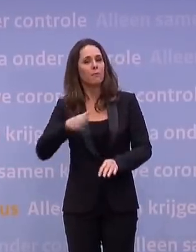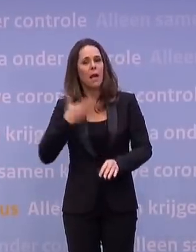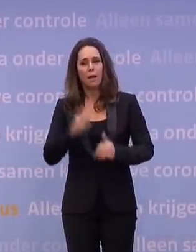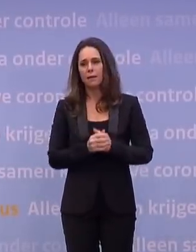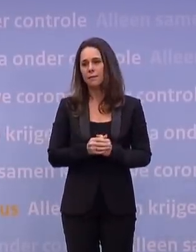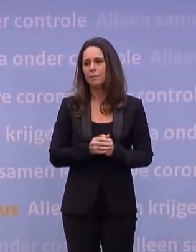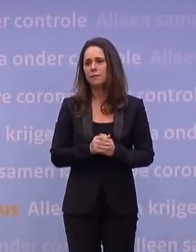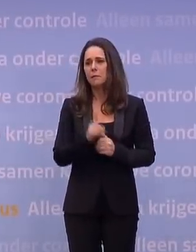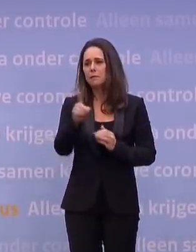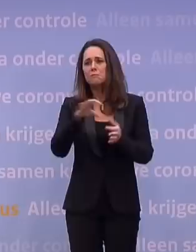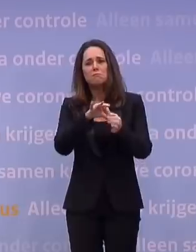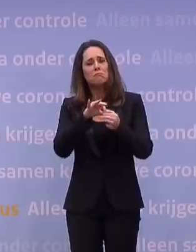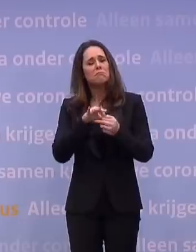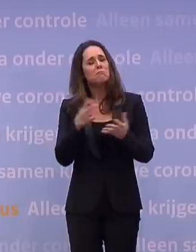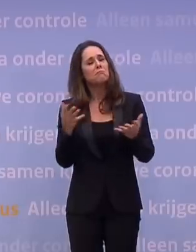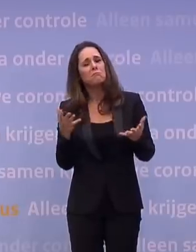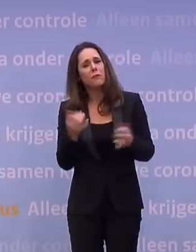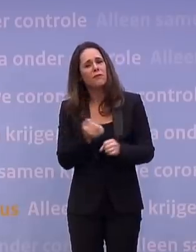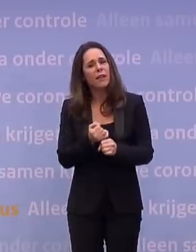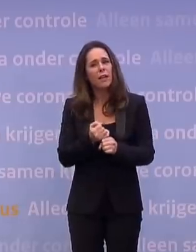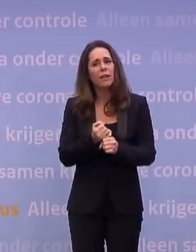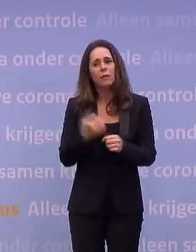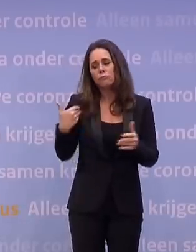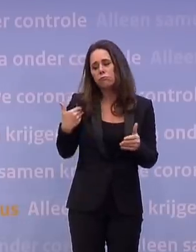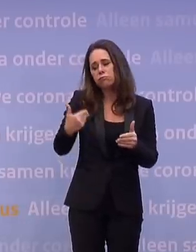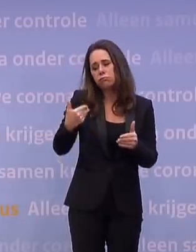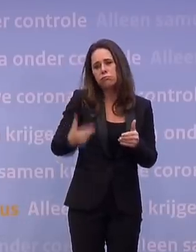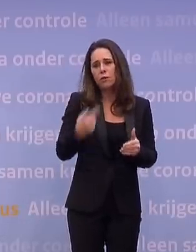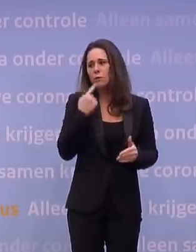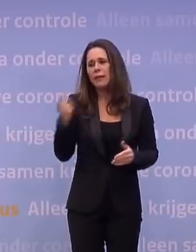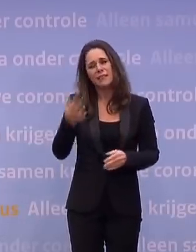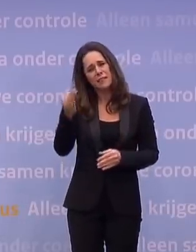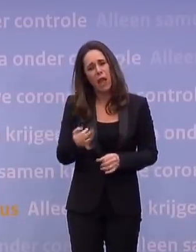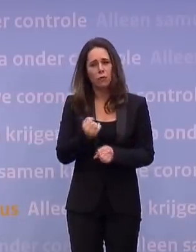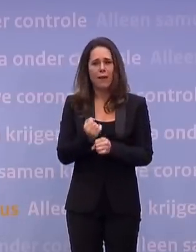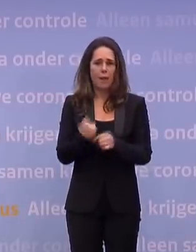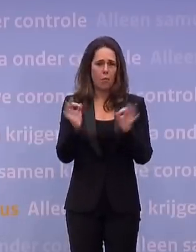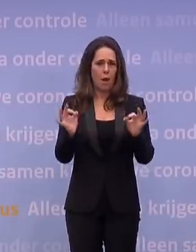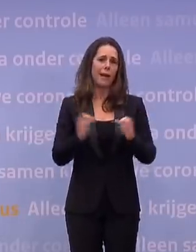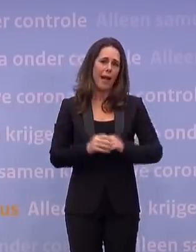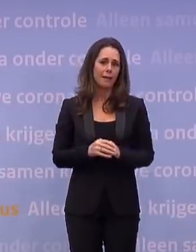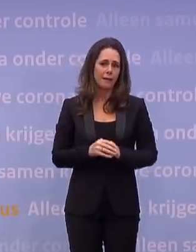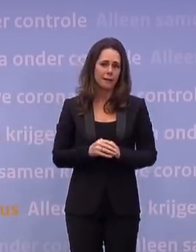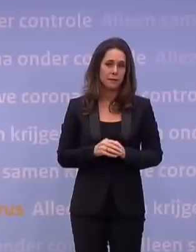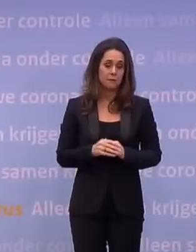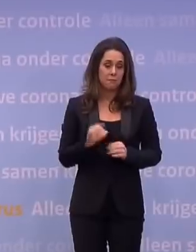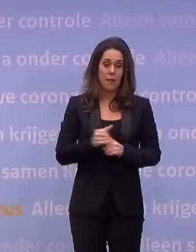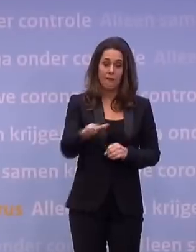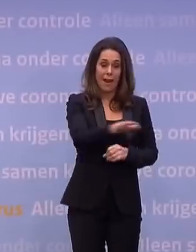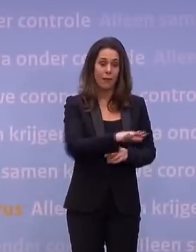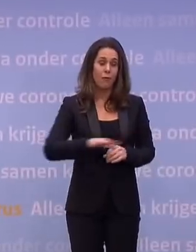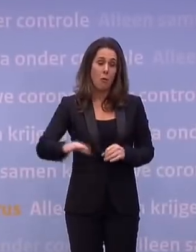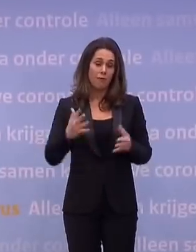Over werken dan even. De afgelopen weken heeft u ook elke keer gehamerd op het belang van thuiswerken. Op de werkvloer vinden nog steeds veel